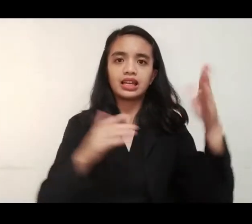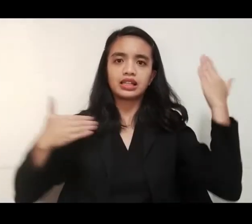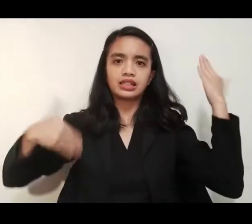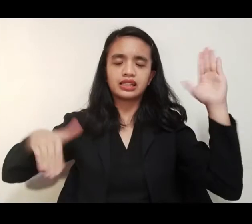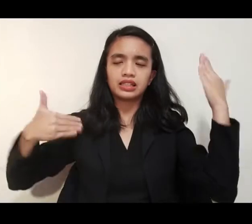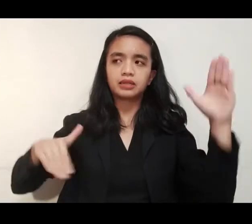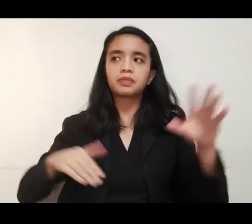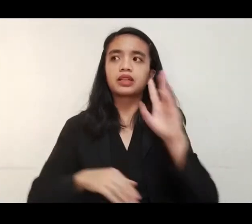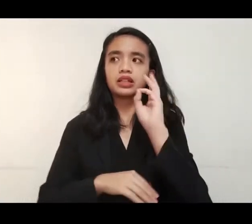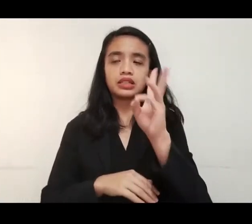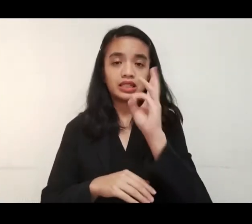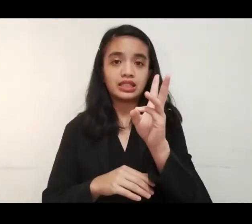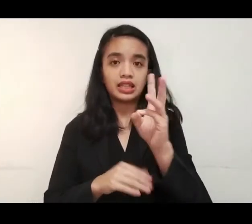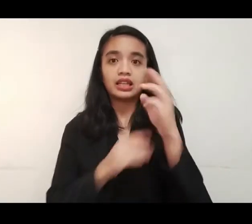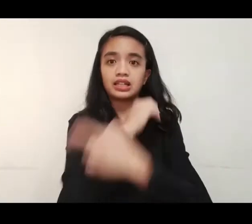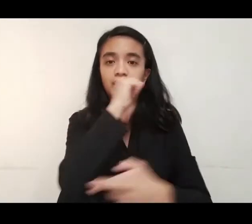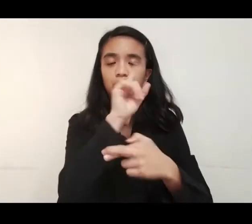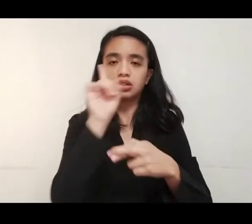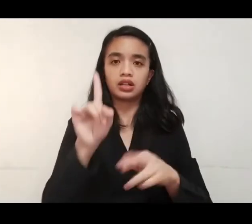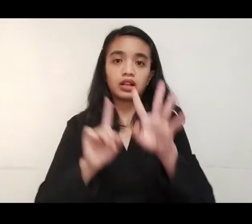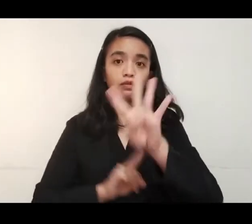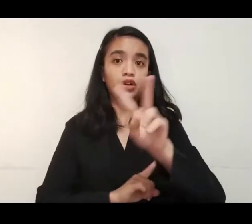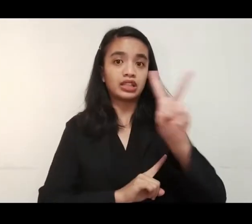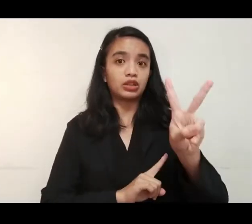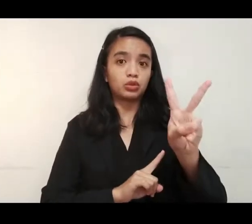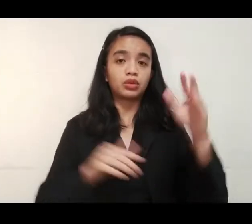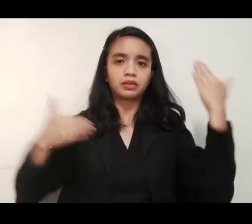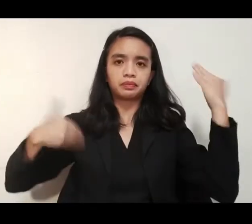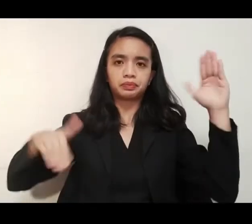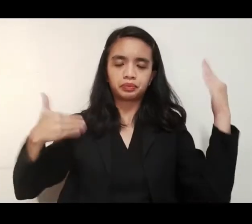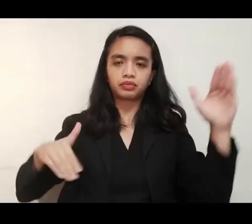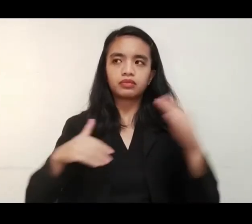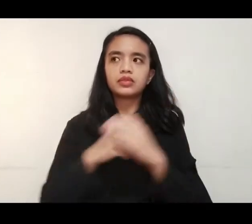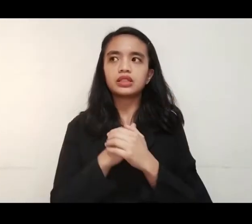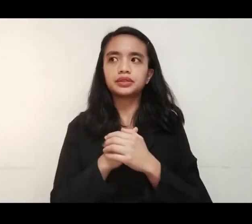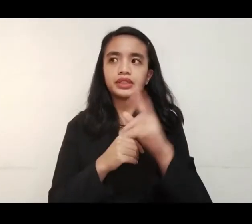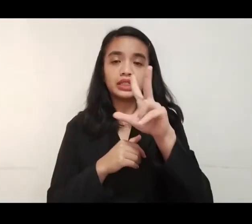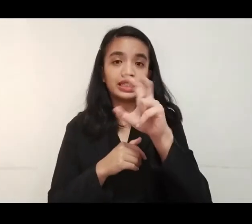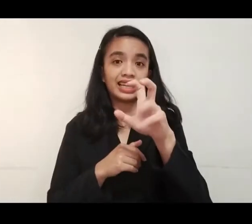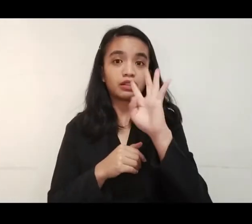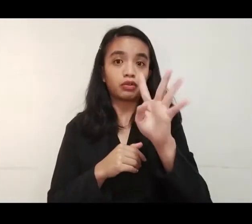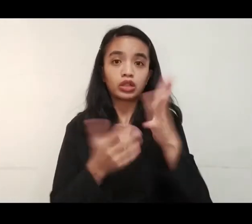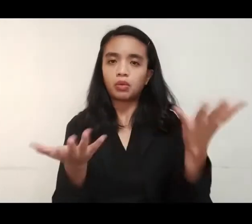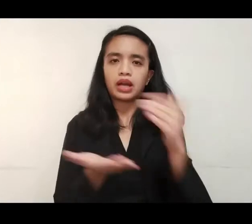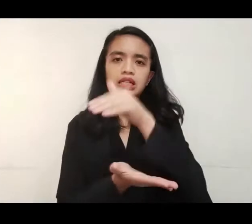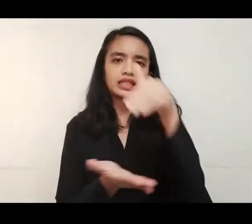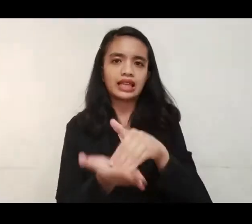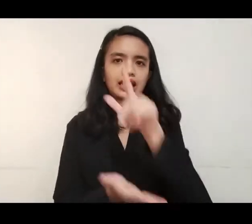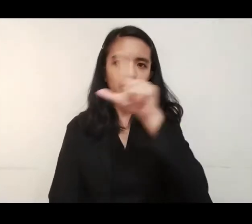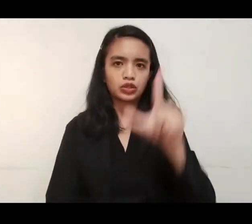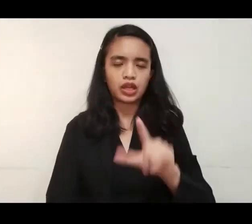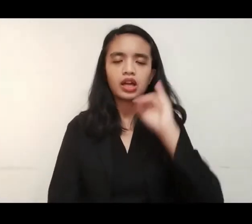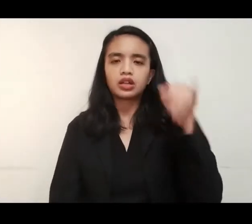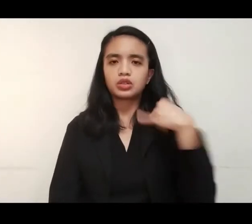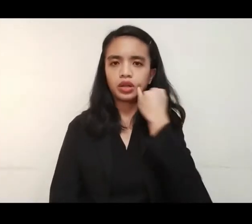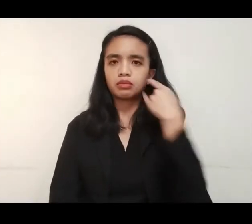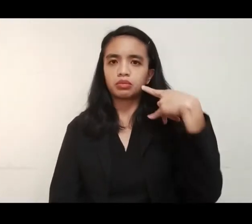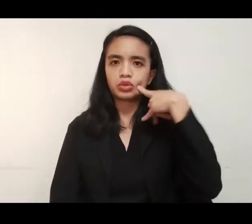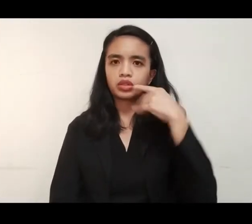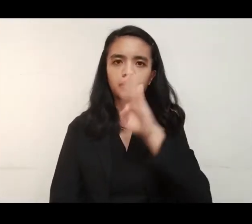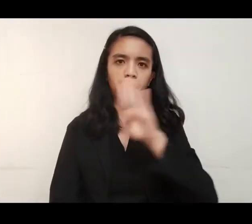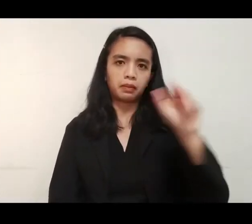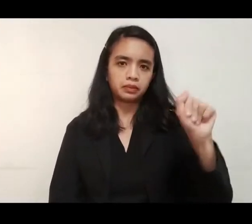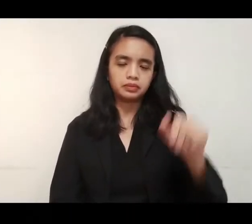sa Region 1, 42 sa Cordillera, at 340 na po naman sa Central Luzon. Joanne Punsoy,